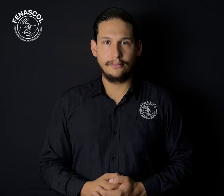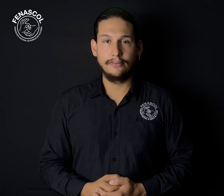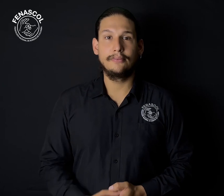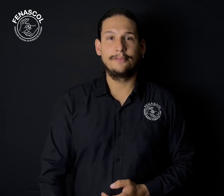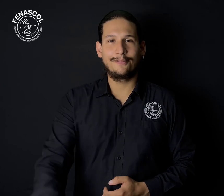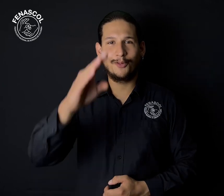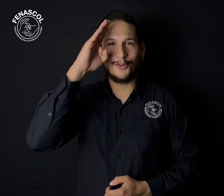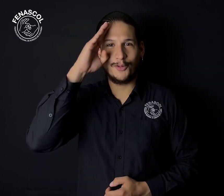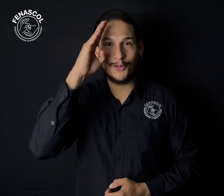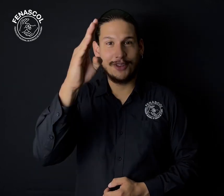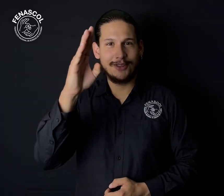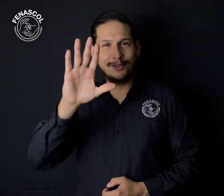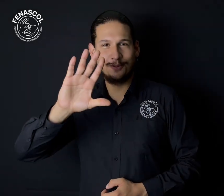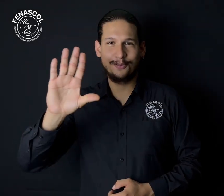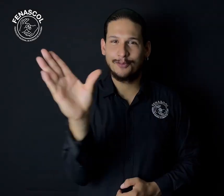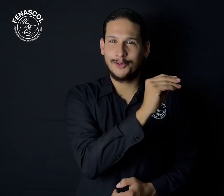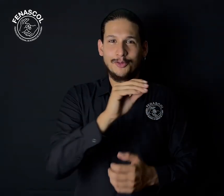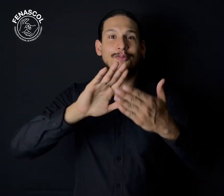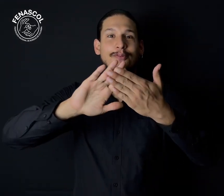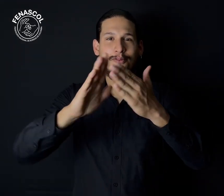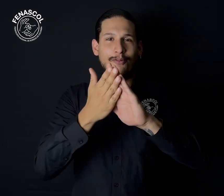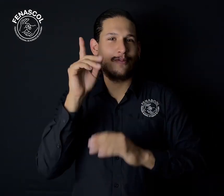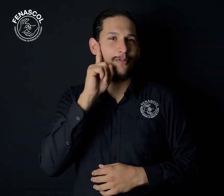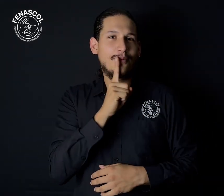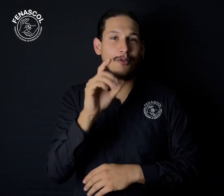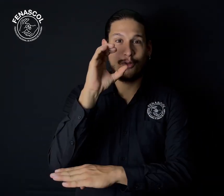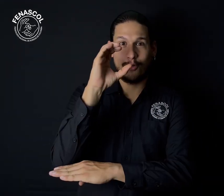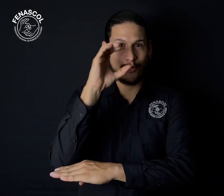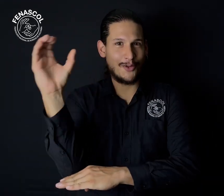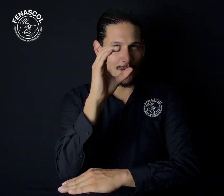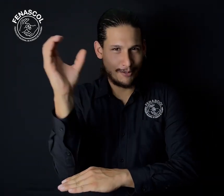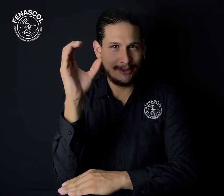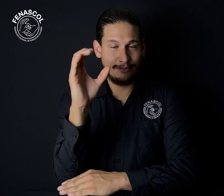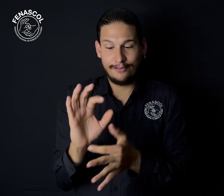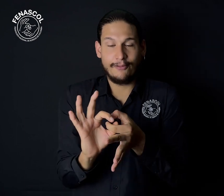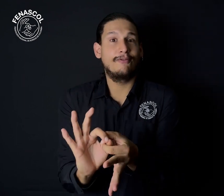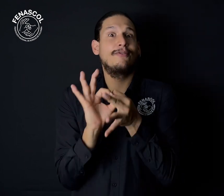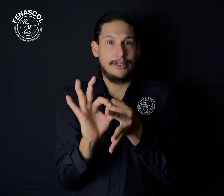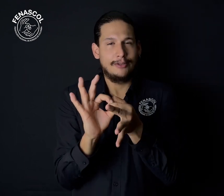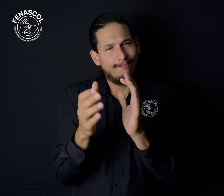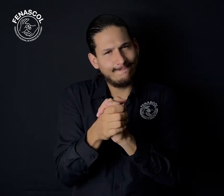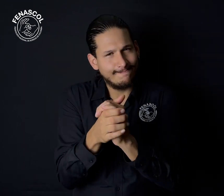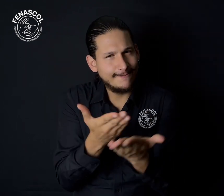Un cordial saludo a toda la comunidad sorda en Colombia. Penascol les saluda.